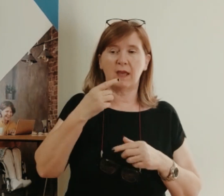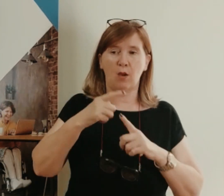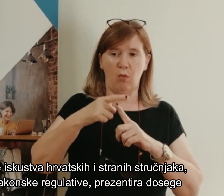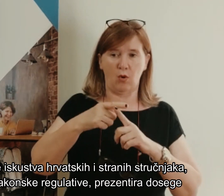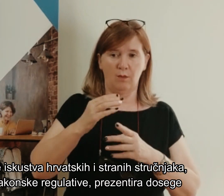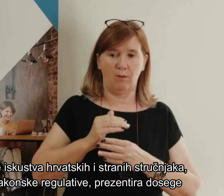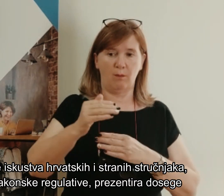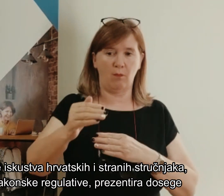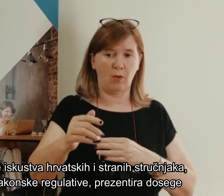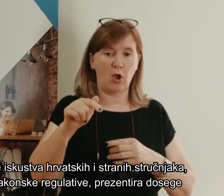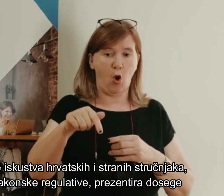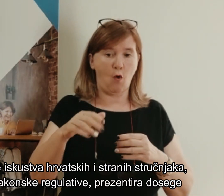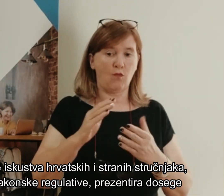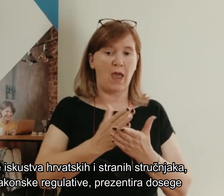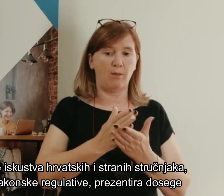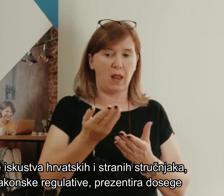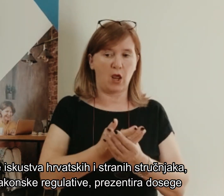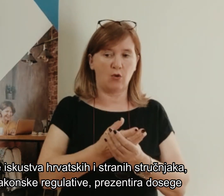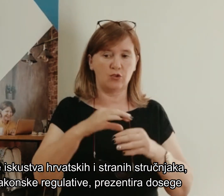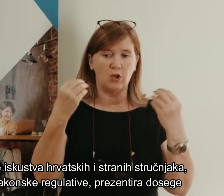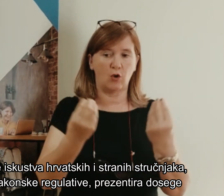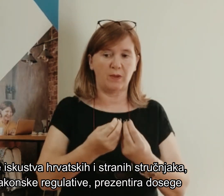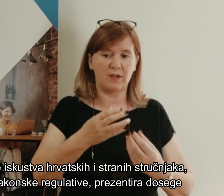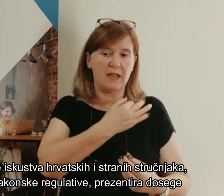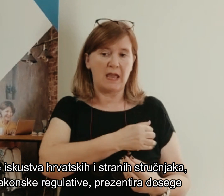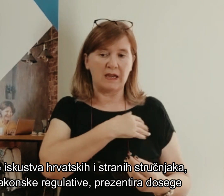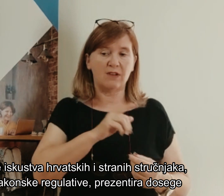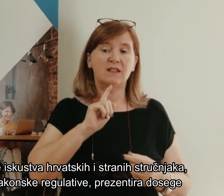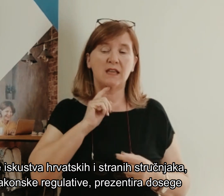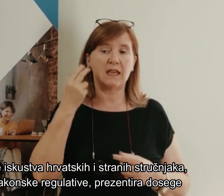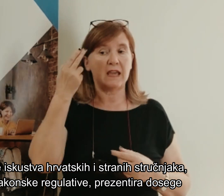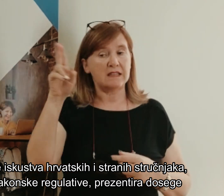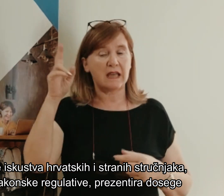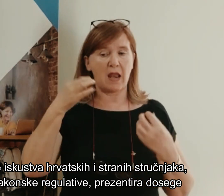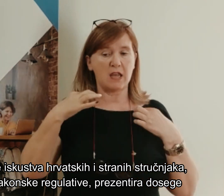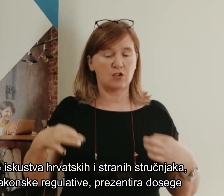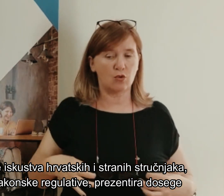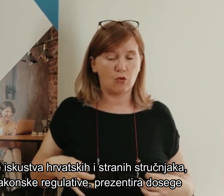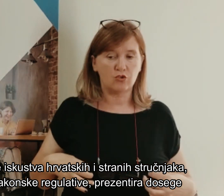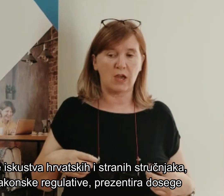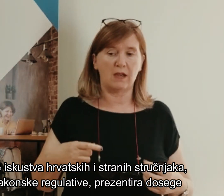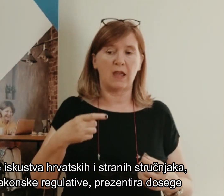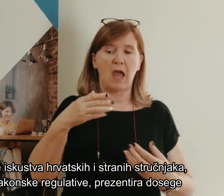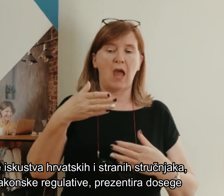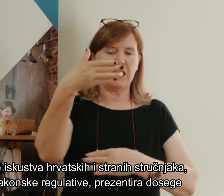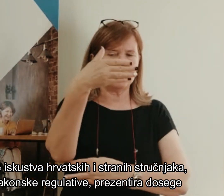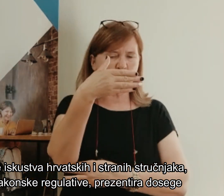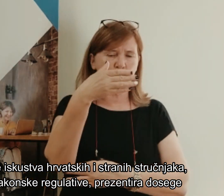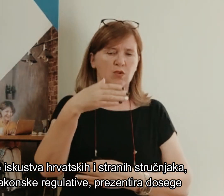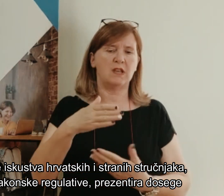Ovoj priručnik objedinjuje iskustva hrvatskih i stranih stručnjaka, relevantnih institucija, zakonske regulative,